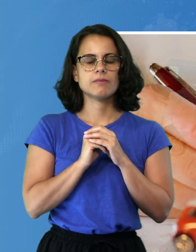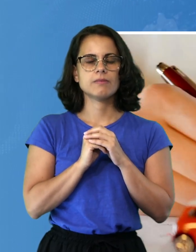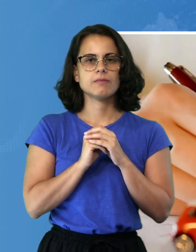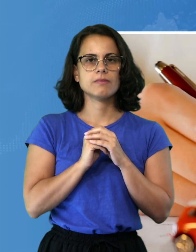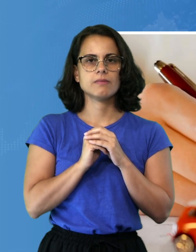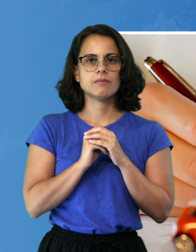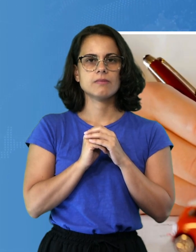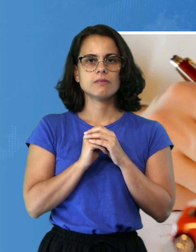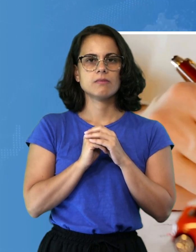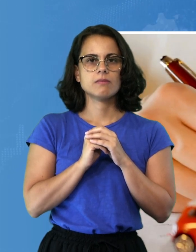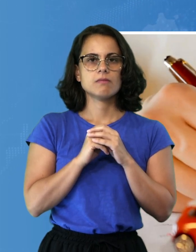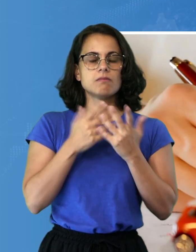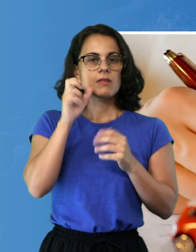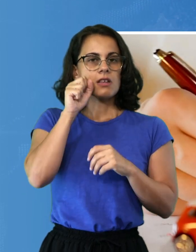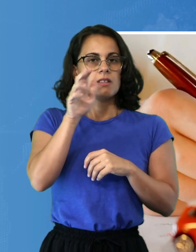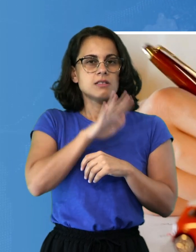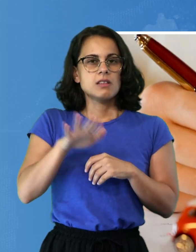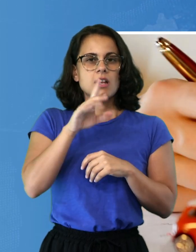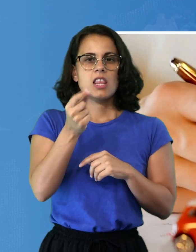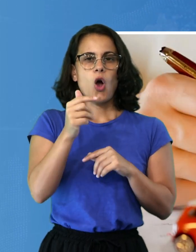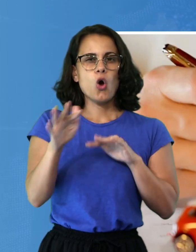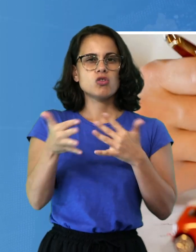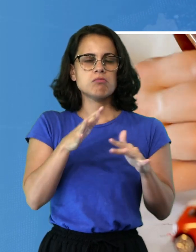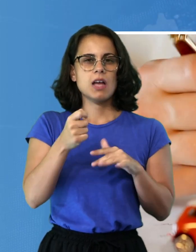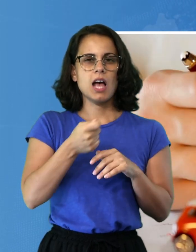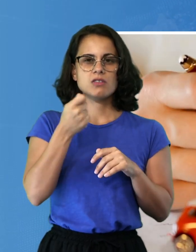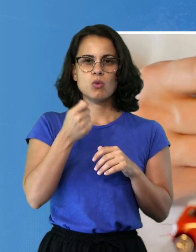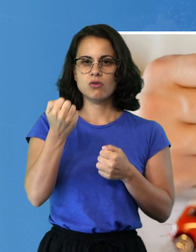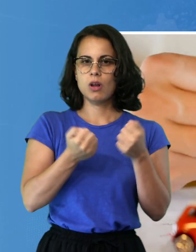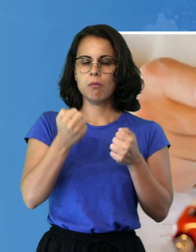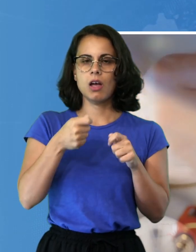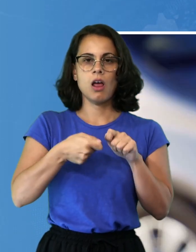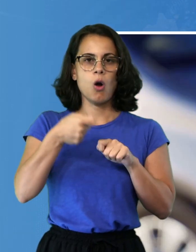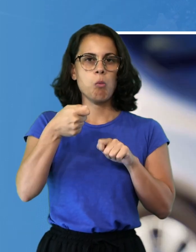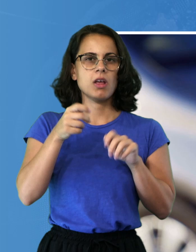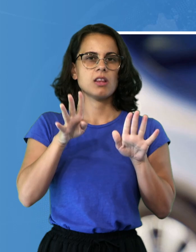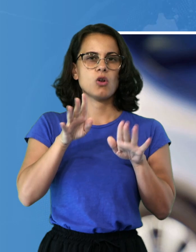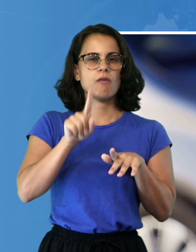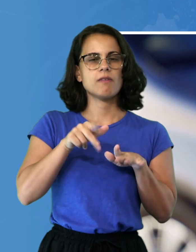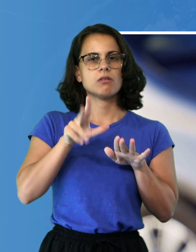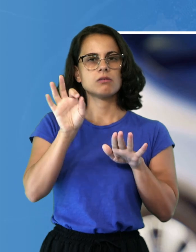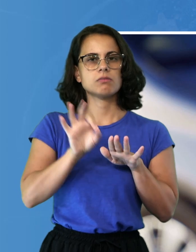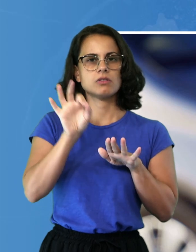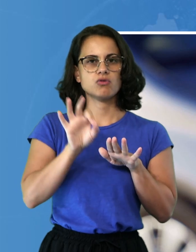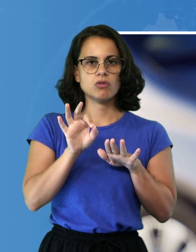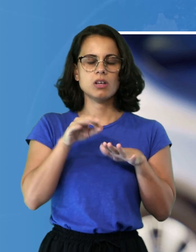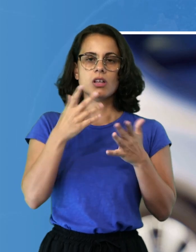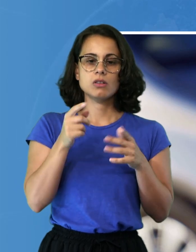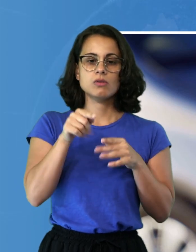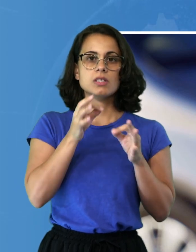In Sardegna il costo medio dell'assicurazione auto è aumentato del 9,8% portando la spesa media annua